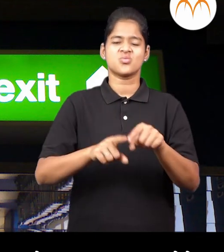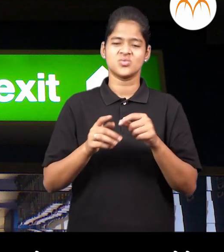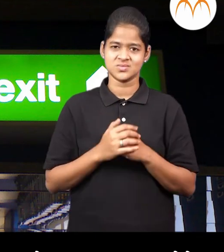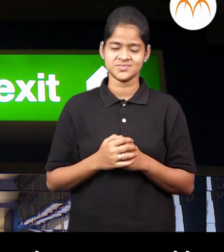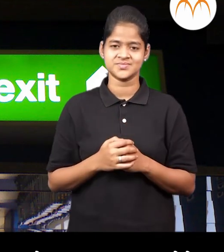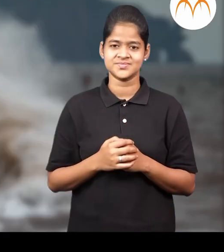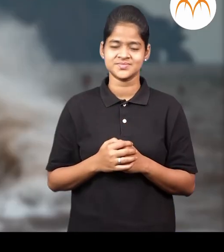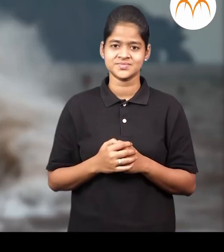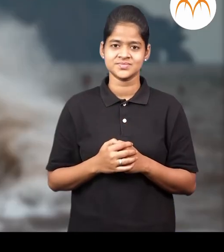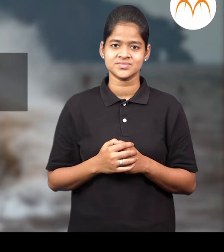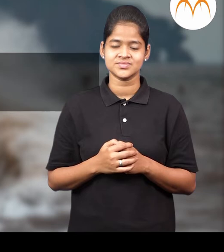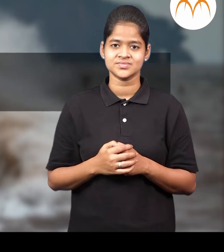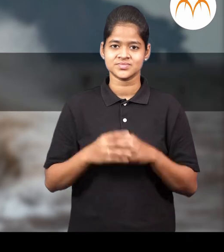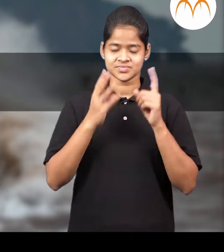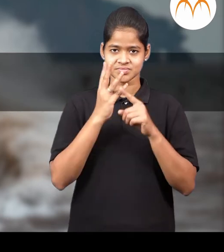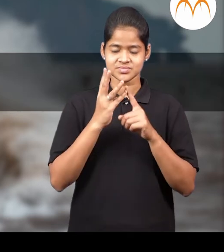नुक्सान होते